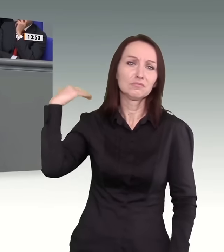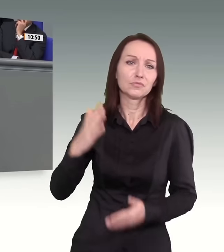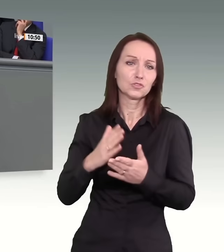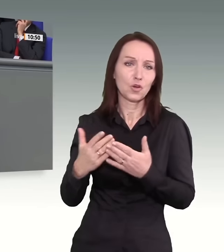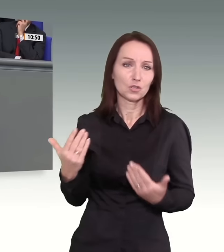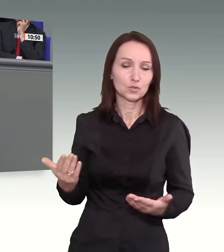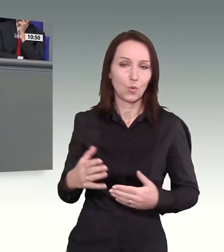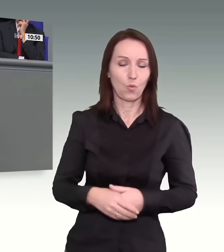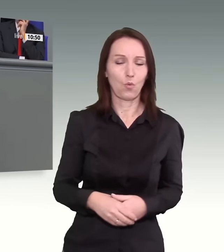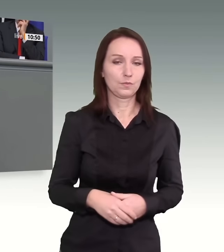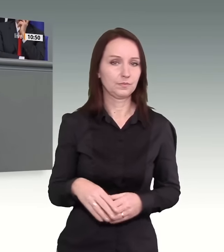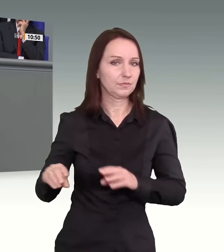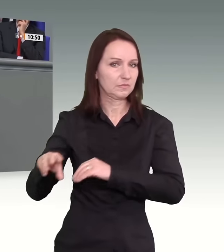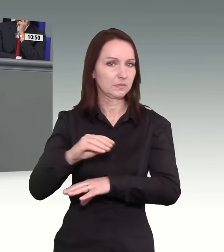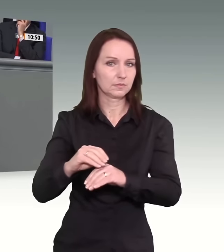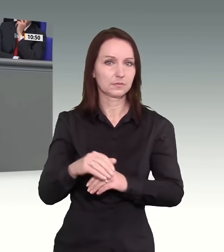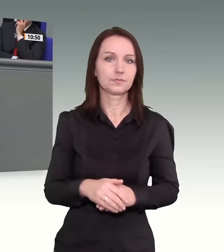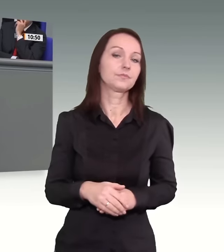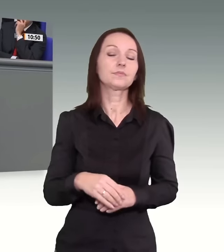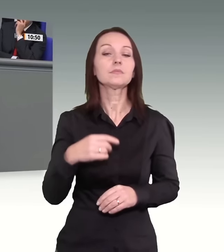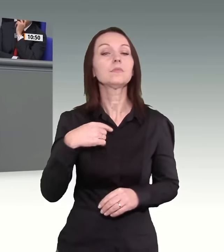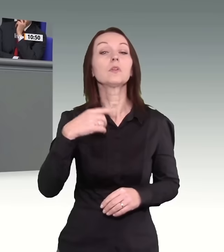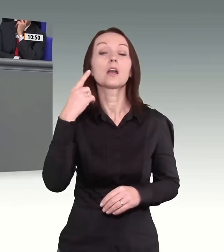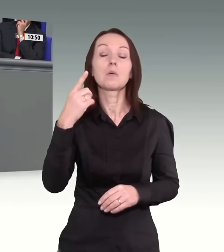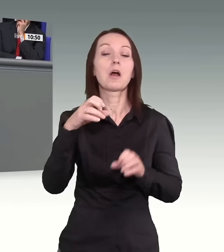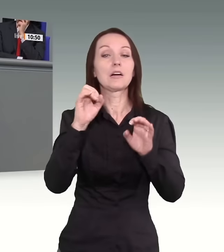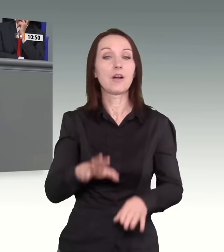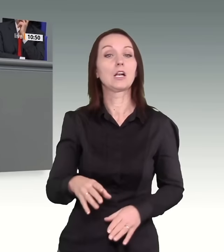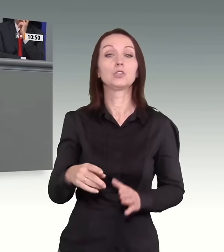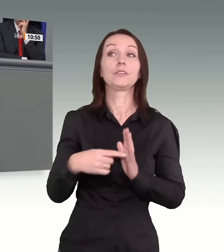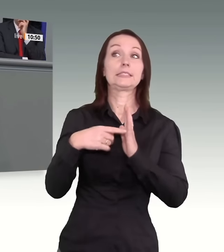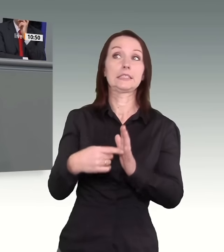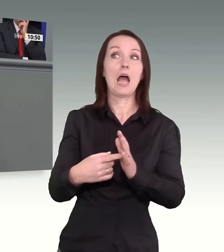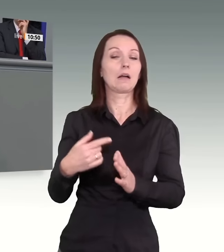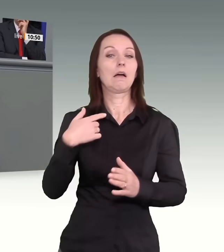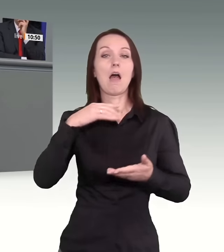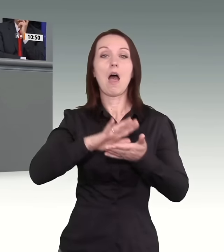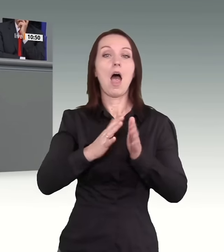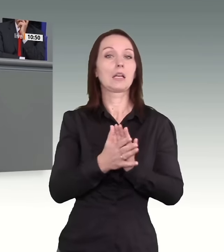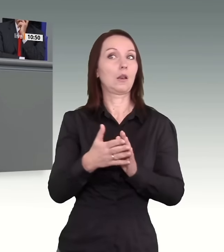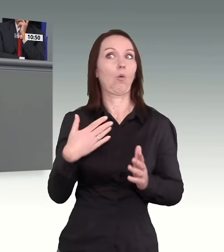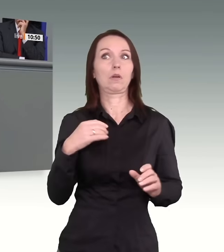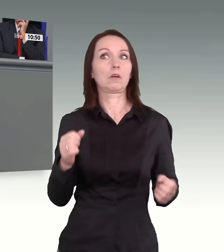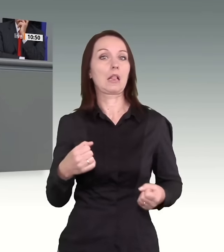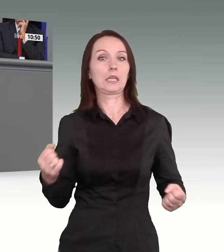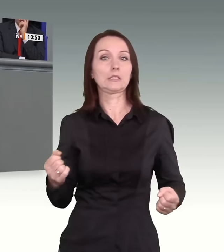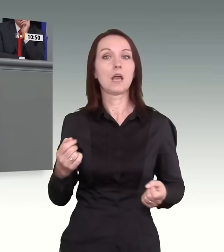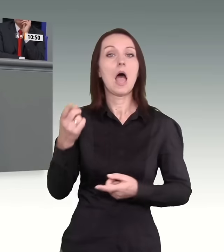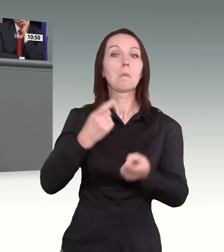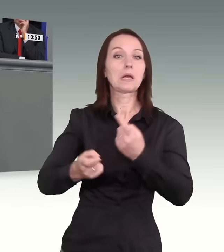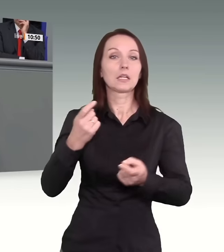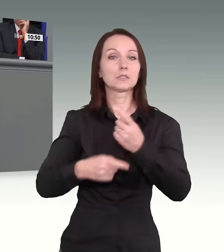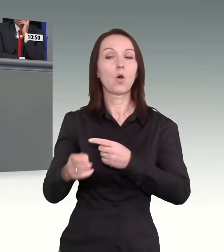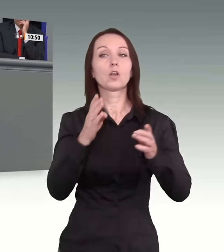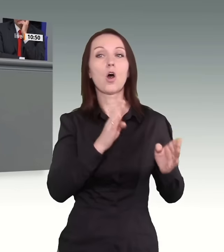verkehrt, Handlungsunfähigkeit zu demonstrieren. Zu sagen, man könnte Migration gar nicht ordnen und steuern. Man könnte es